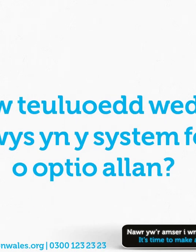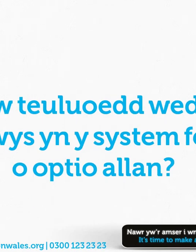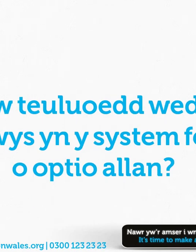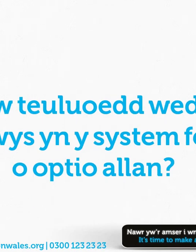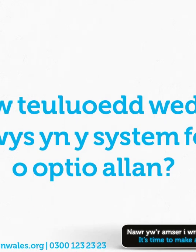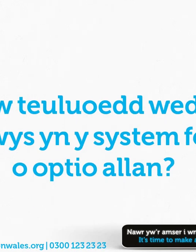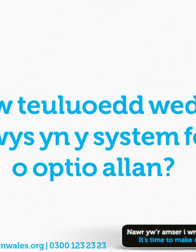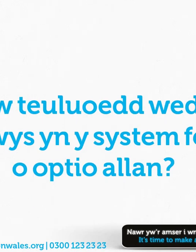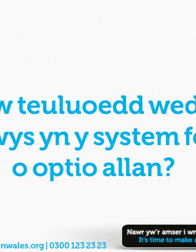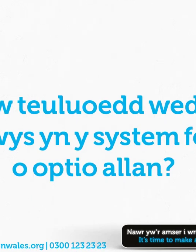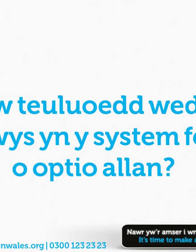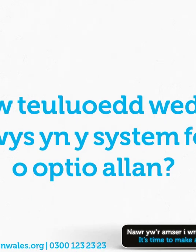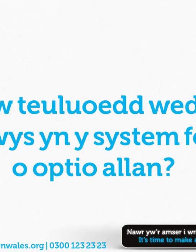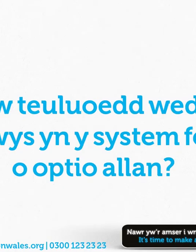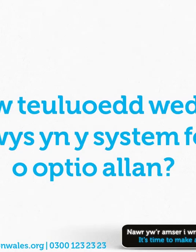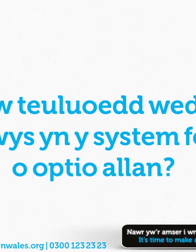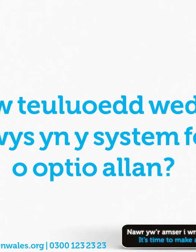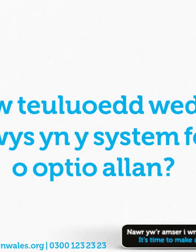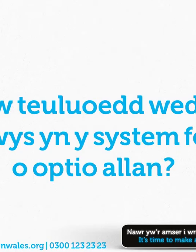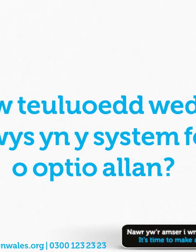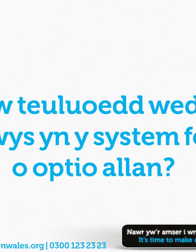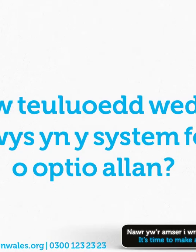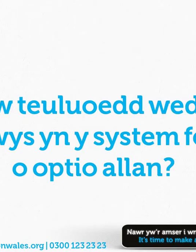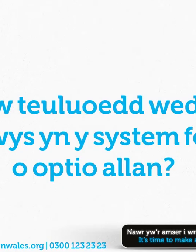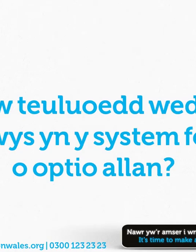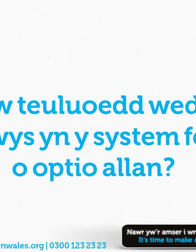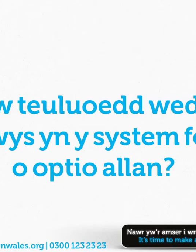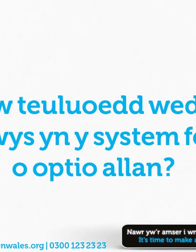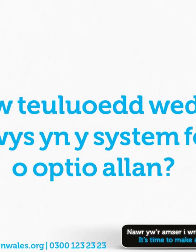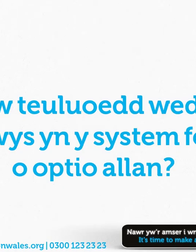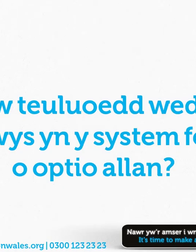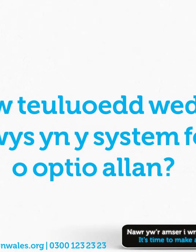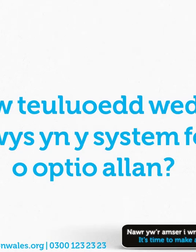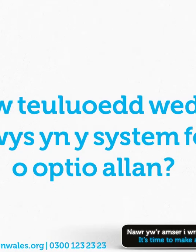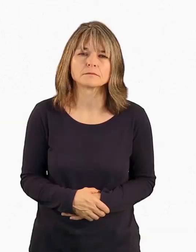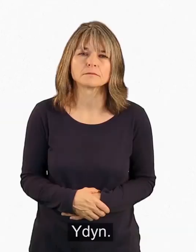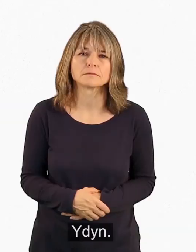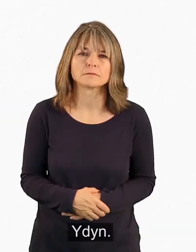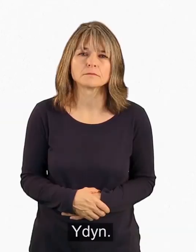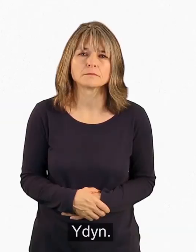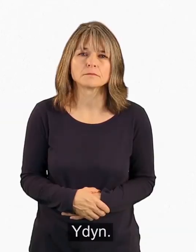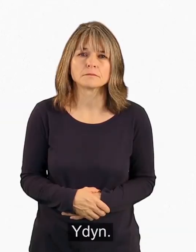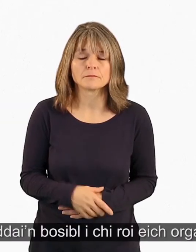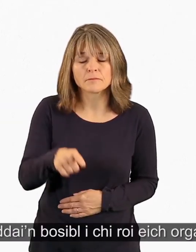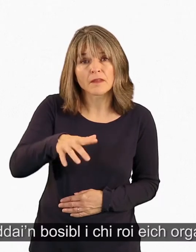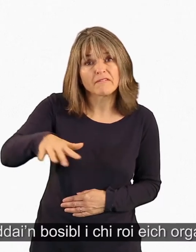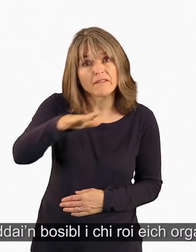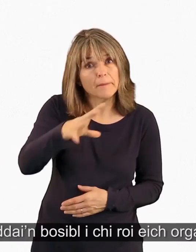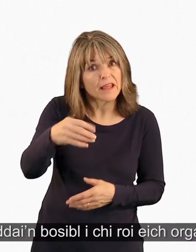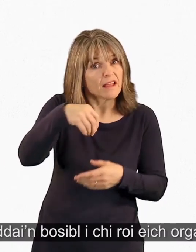A yw teuluoedd wedi'i cynnwys yn y system feddal o optio allan. Ydyn, pe byddai'n bosibl i chi rhoi